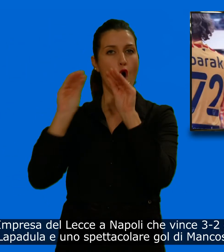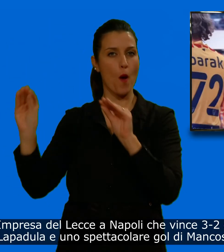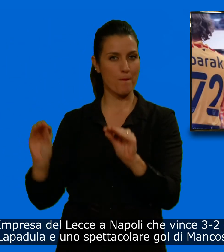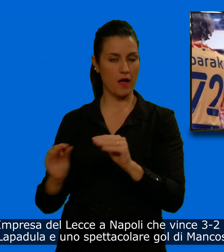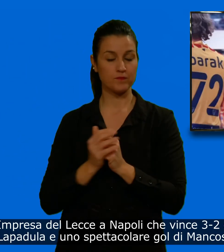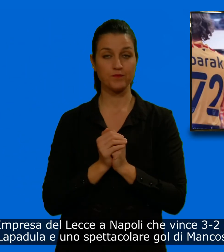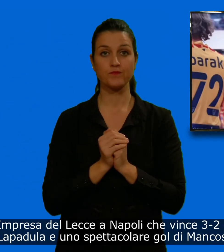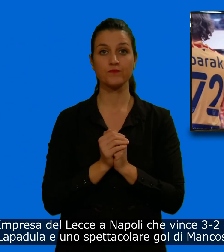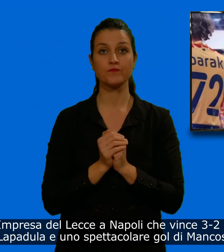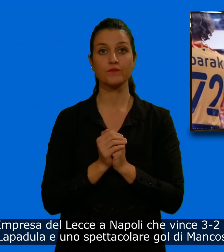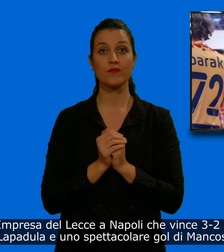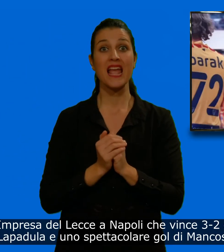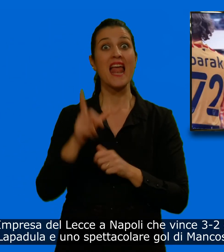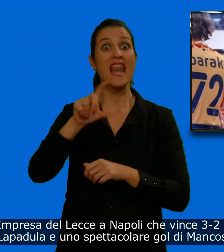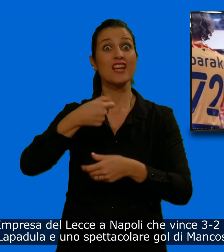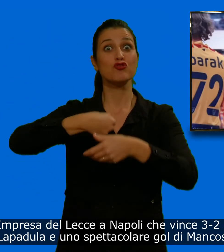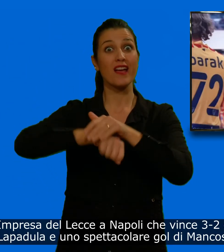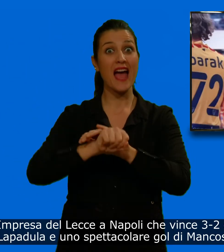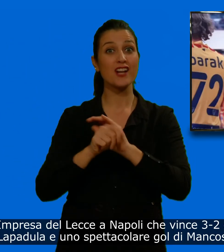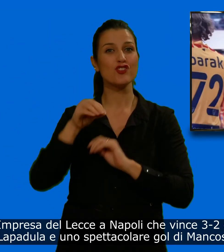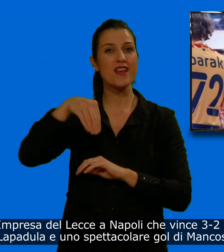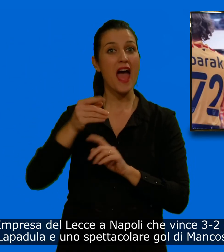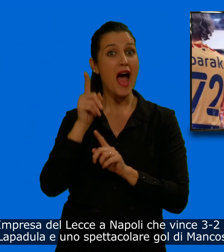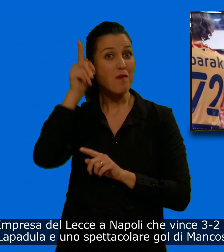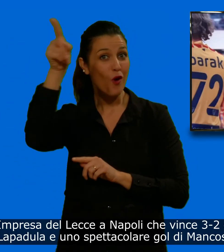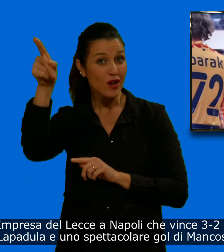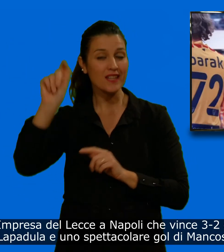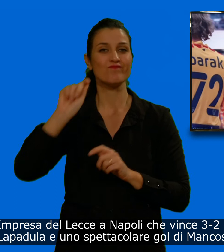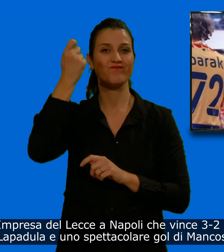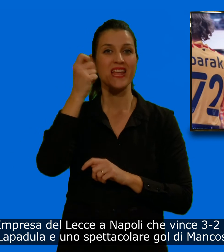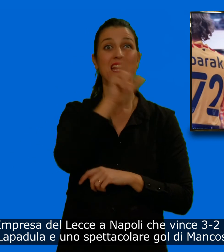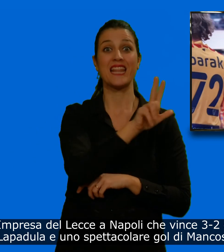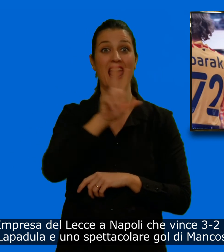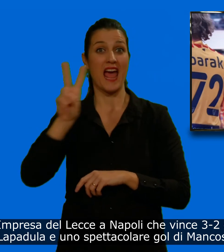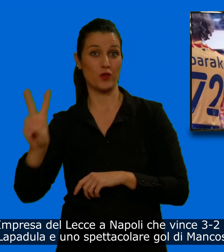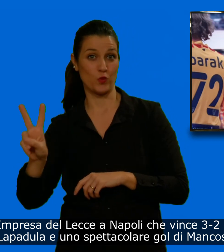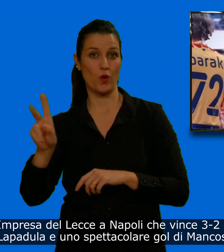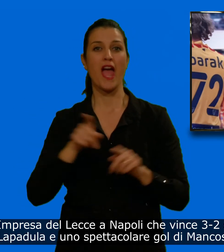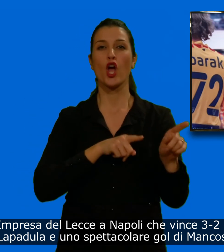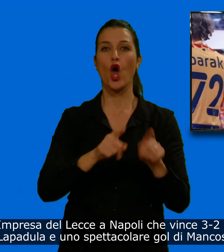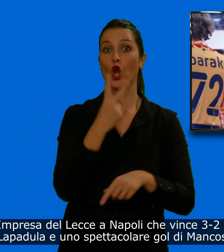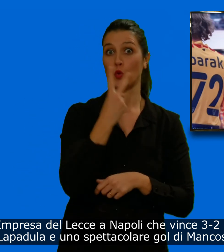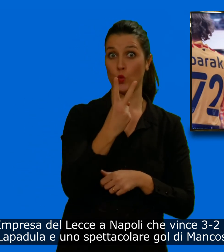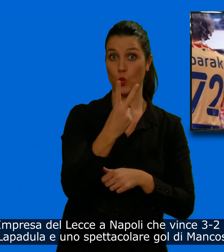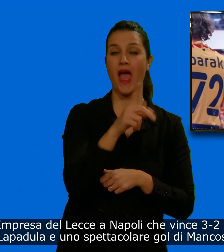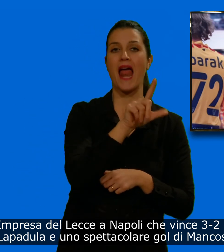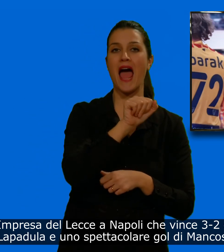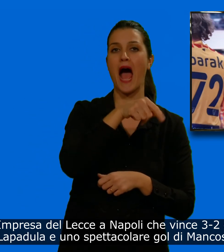Impresa del Lecce a Napoli che vince 3 a 2 con una doppietta di Lapadula e uno spettacolare gol di Van Coso su calcio